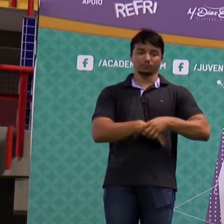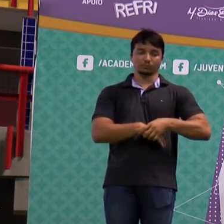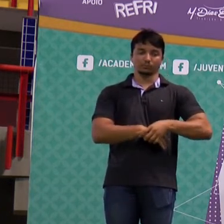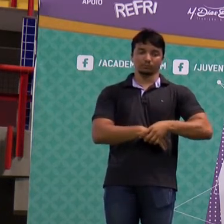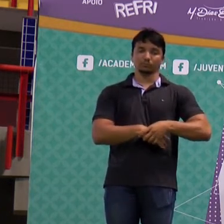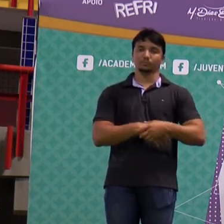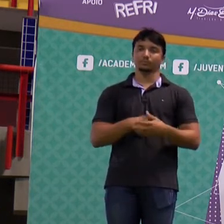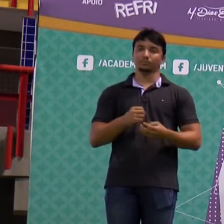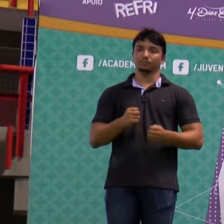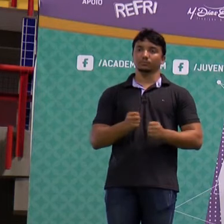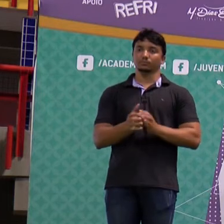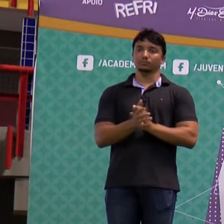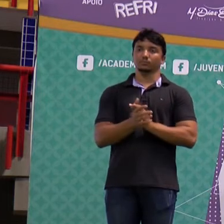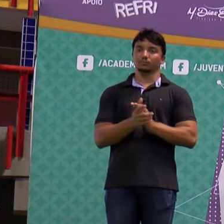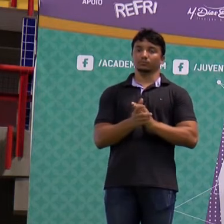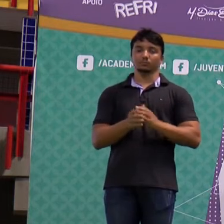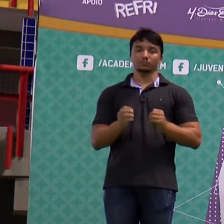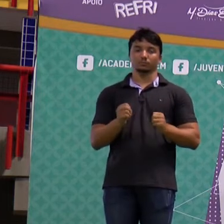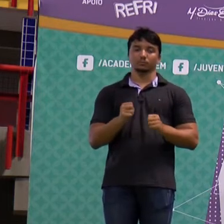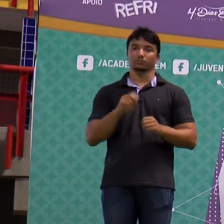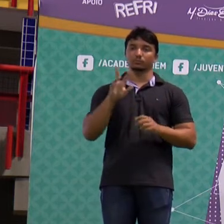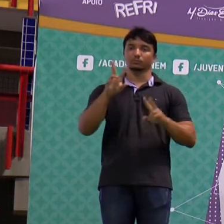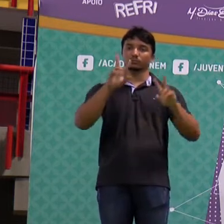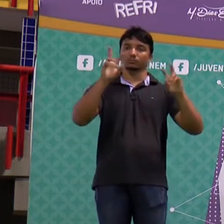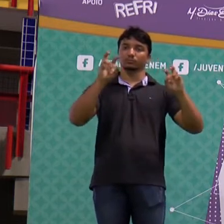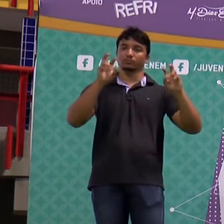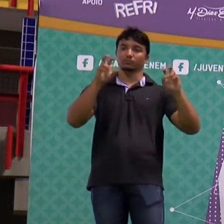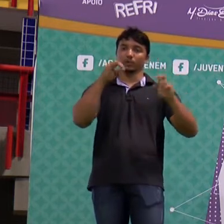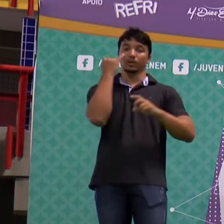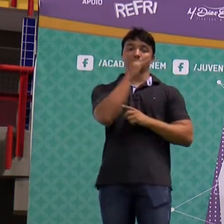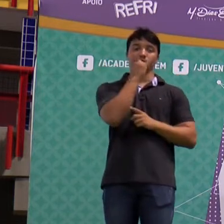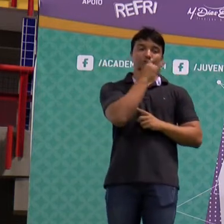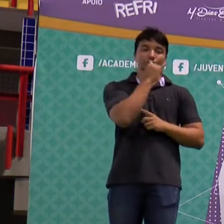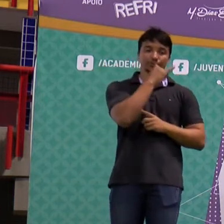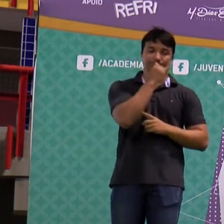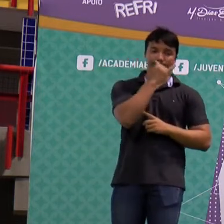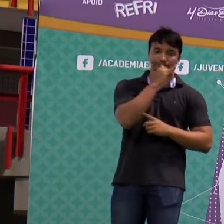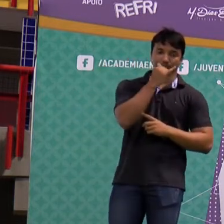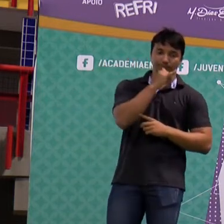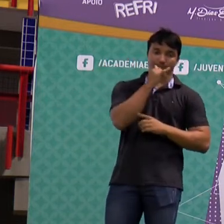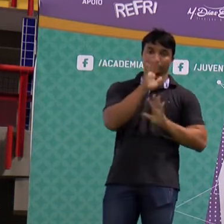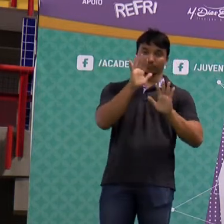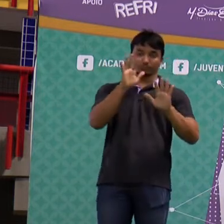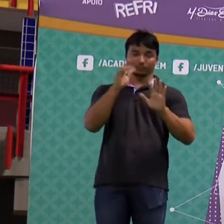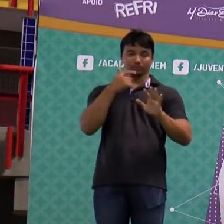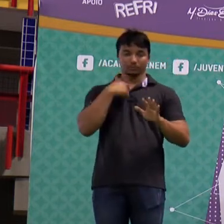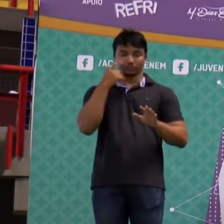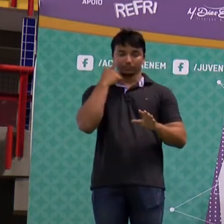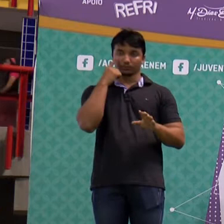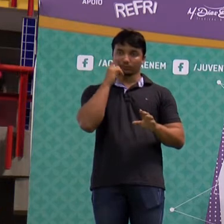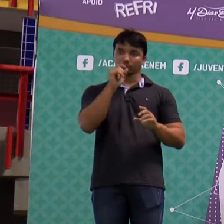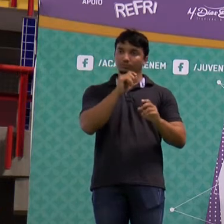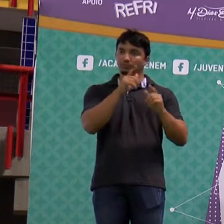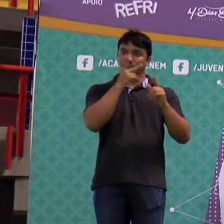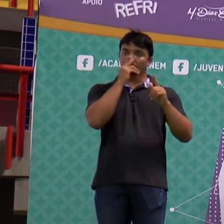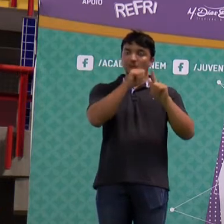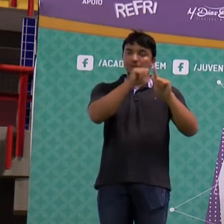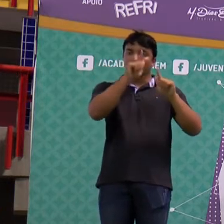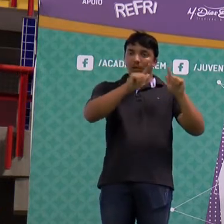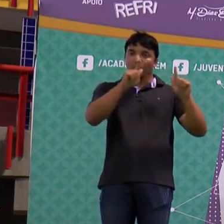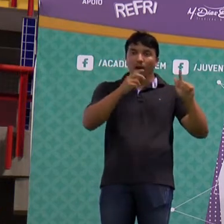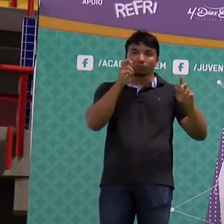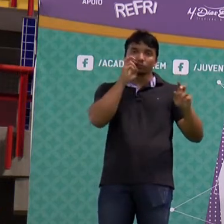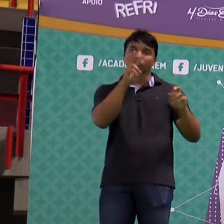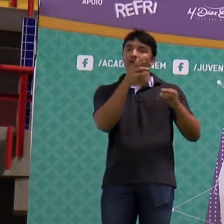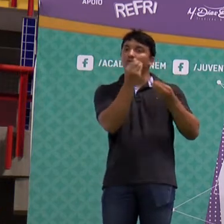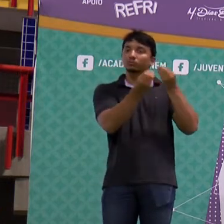Segunda questão, ela está trabalhando para a gente um pouquinho de energia. Galera, eu fiz aí um infográficozinho para a gente dar uma